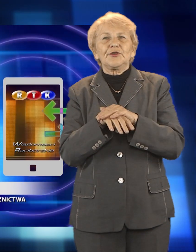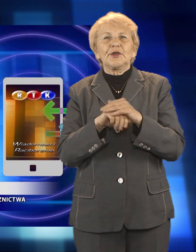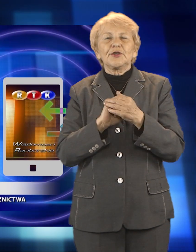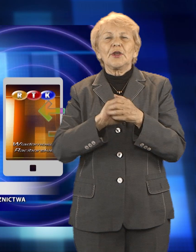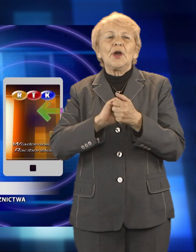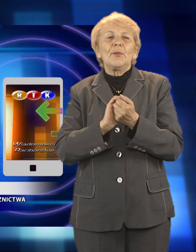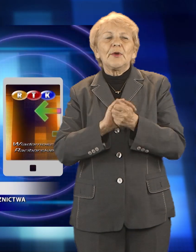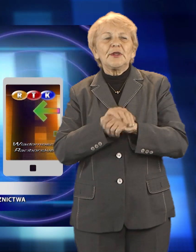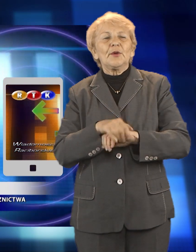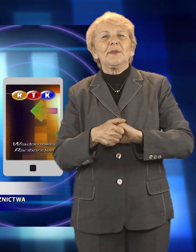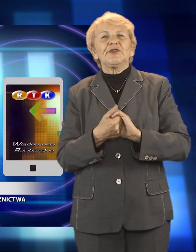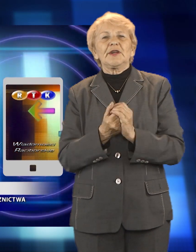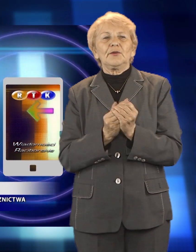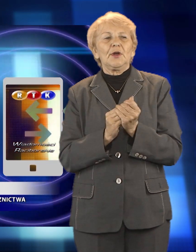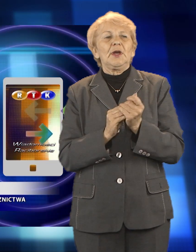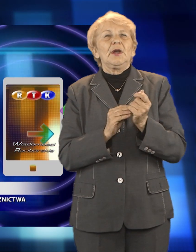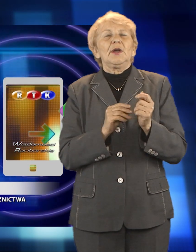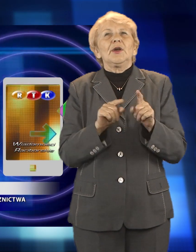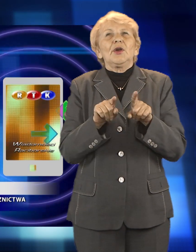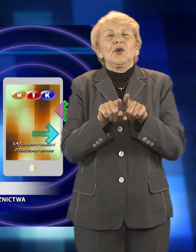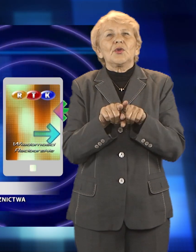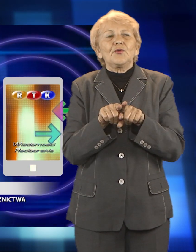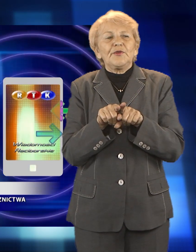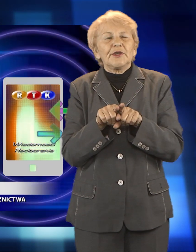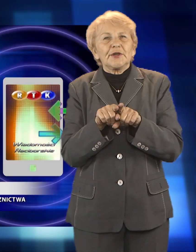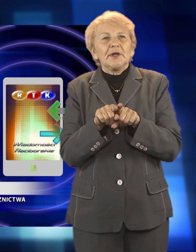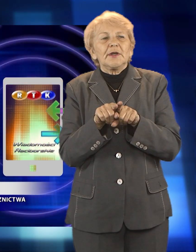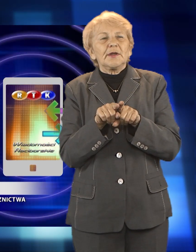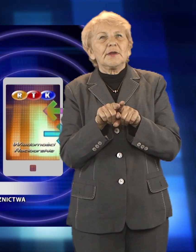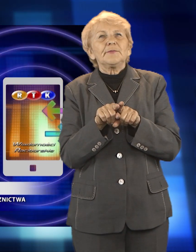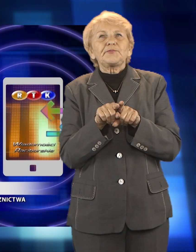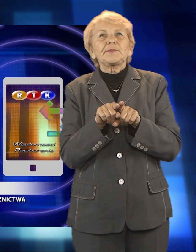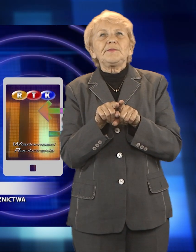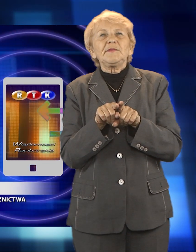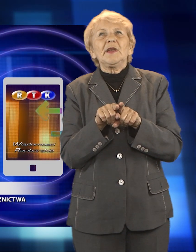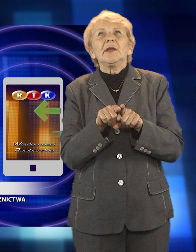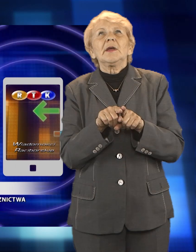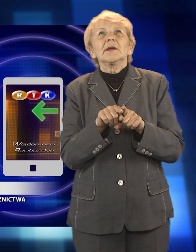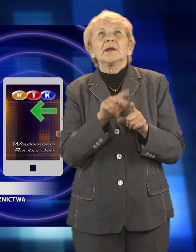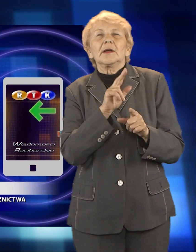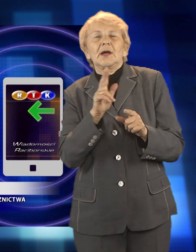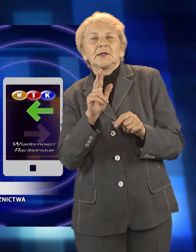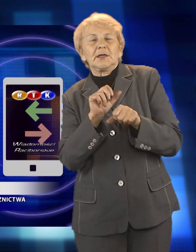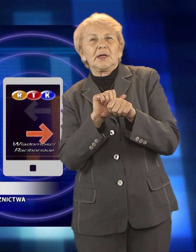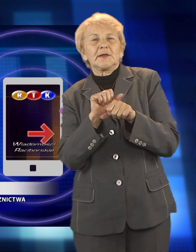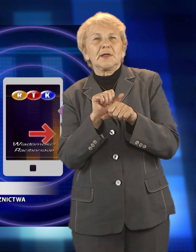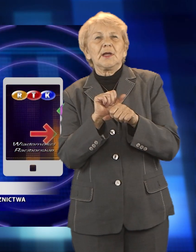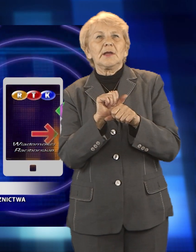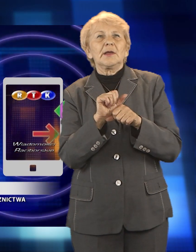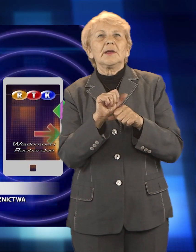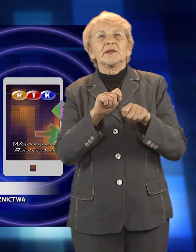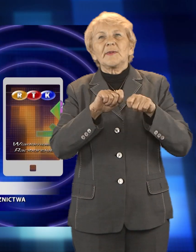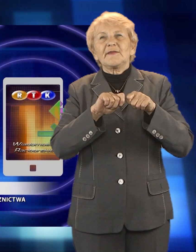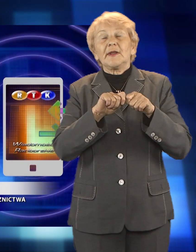albo akurat w tym momencie coś się zdarzyło, my też mamy na stoliku, gdzie jest przeprowadzona